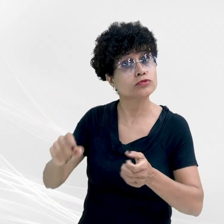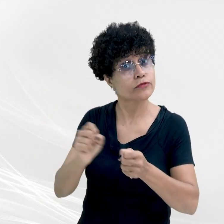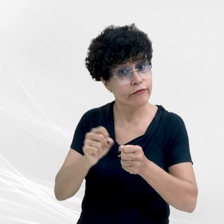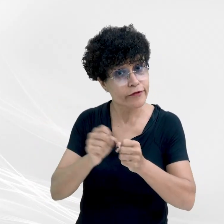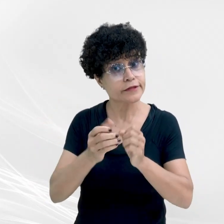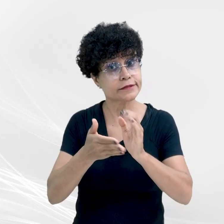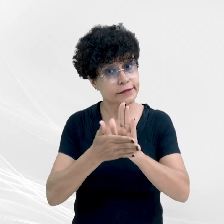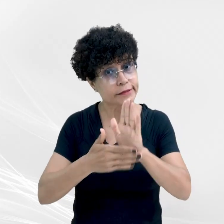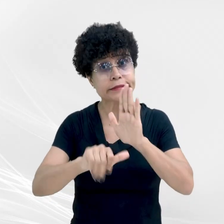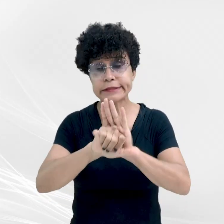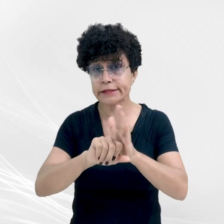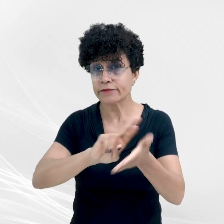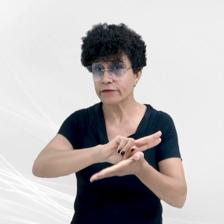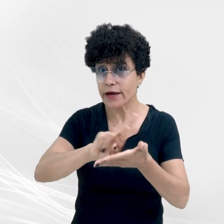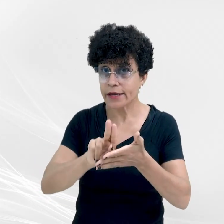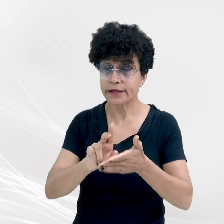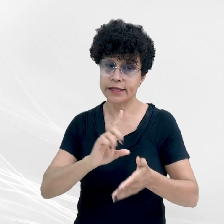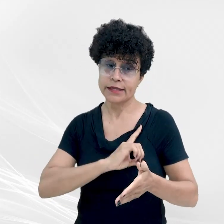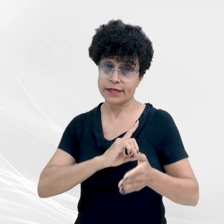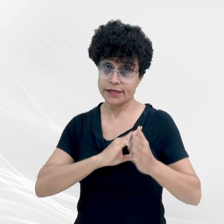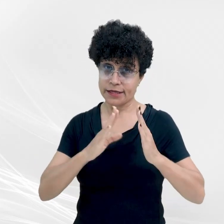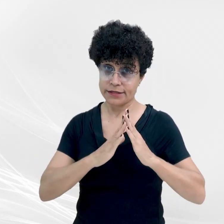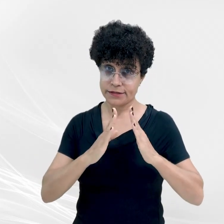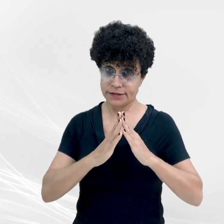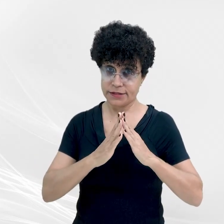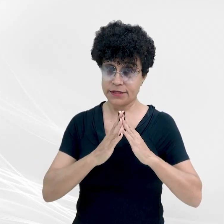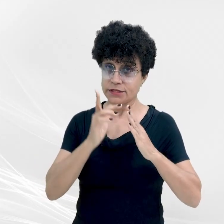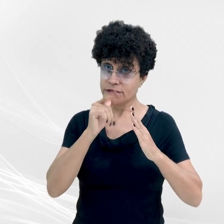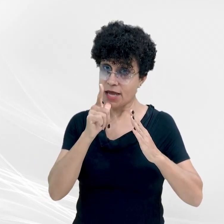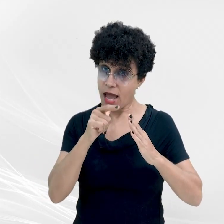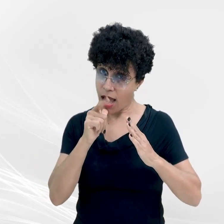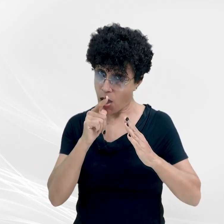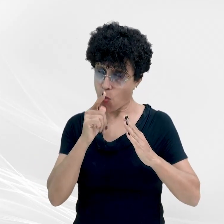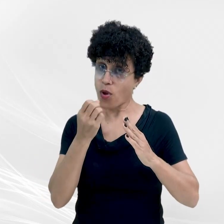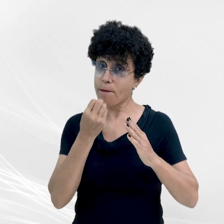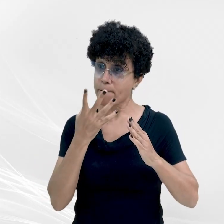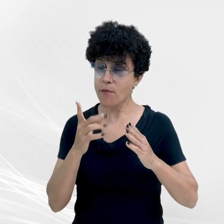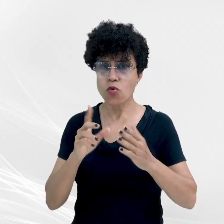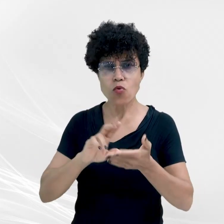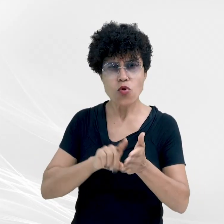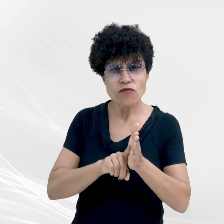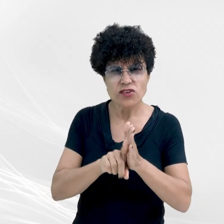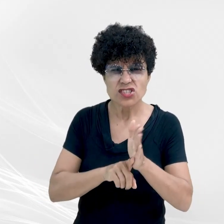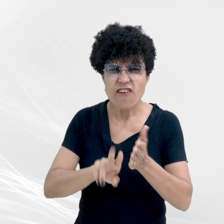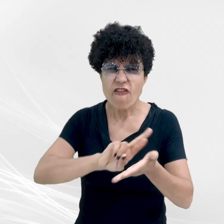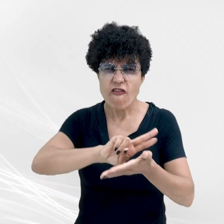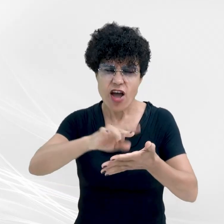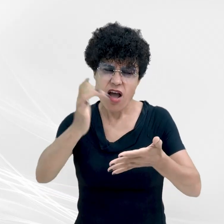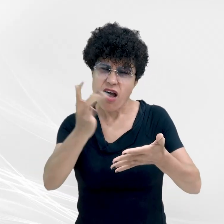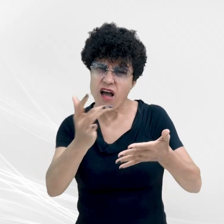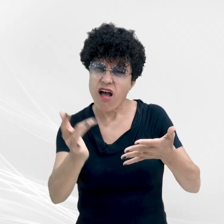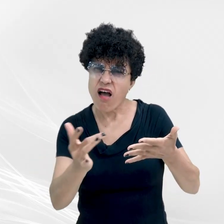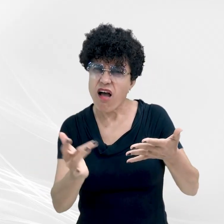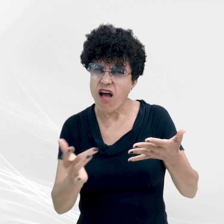Delegacia de Polícia de Água Boa, ele é investigado em diversos procedimentos por furto, ameaça,